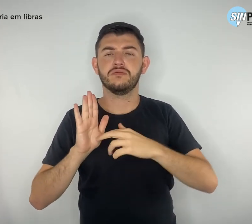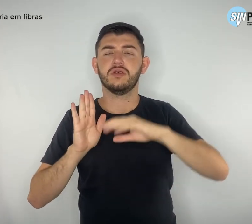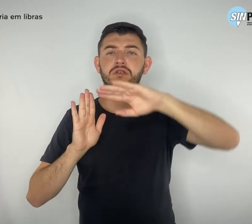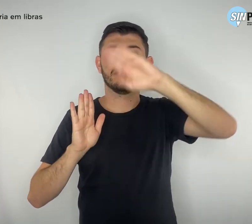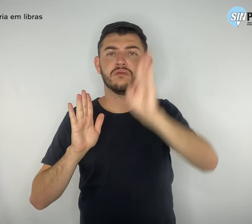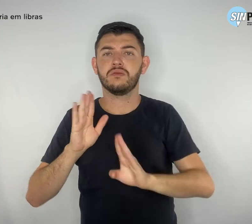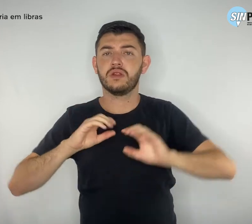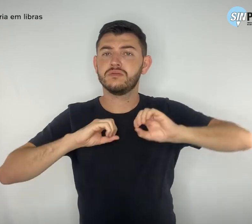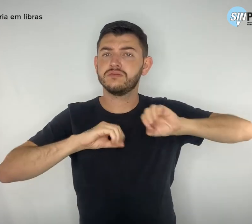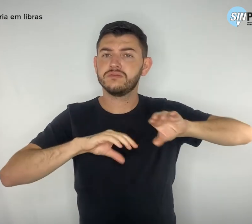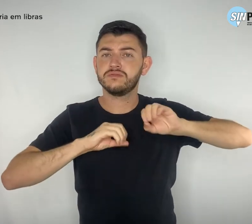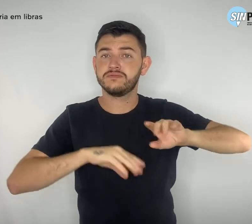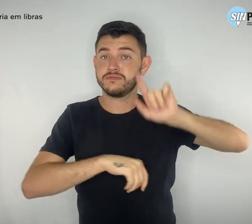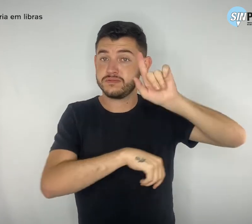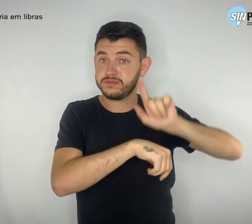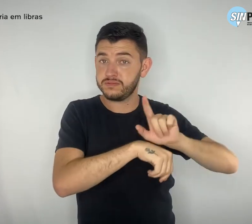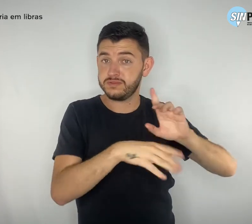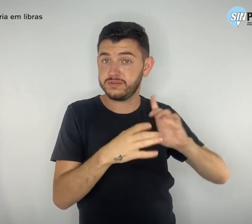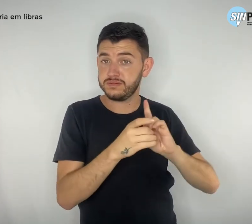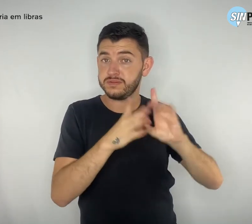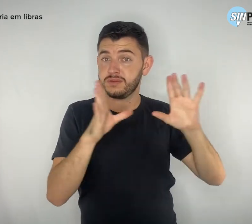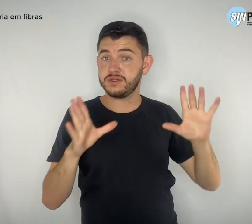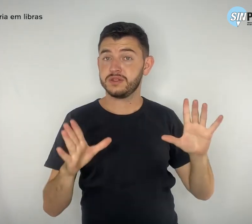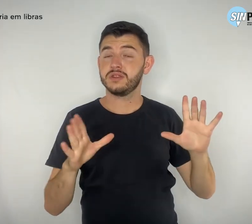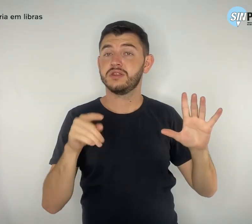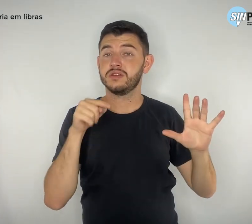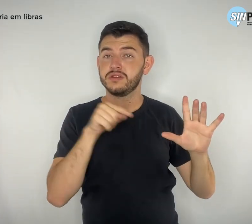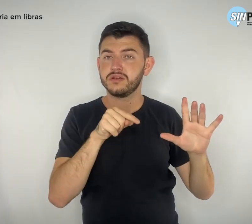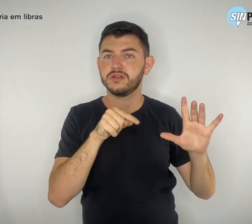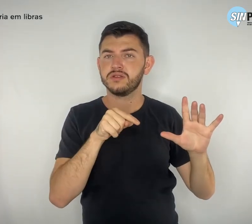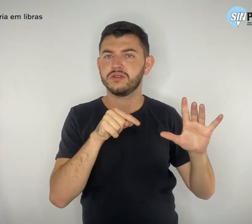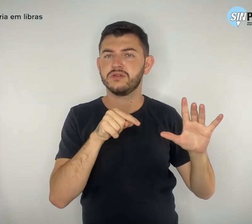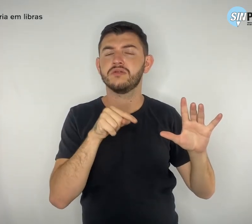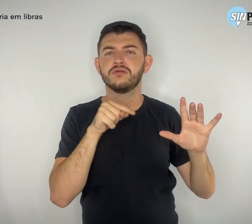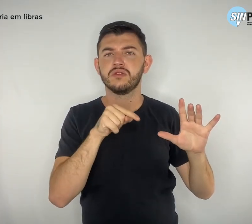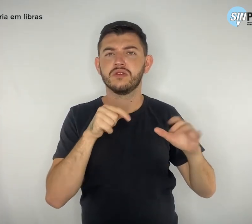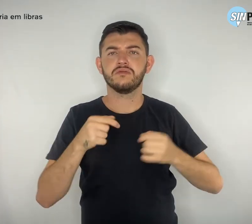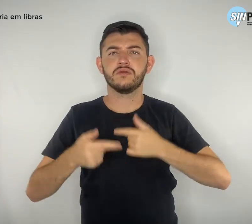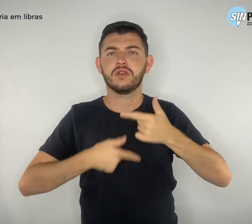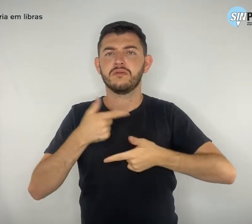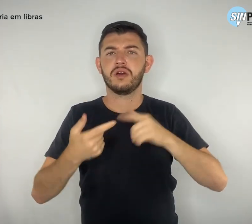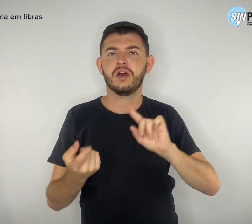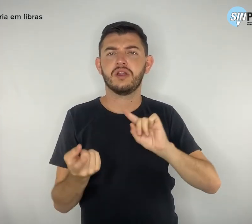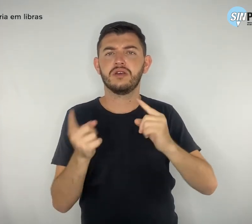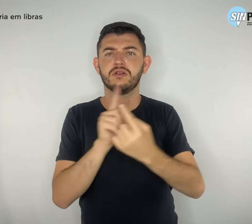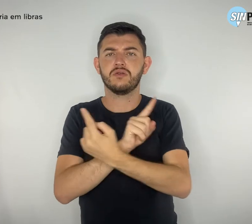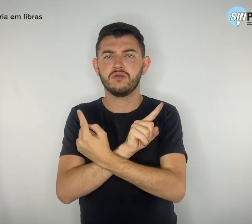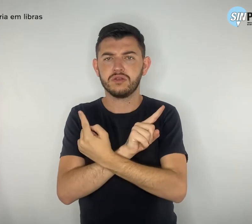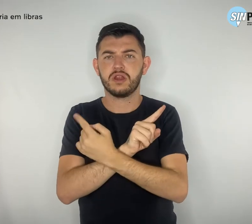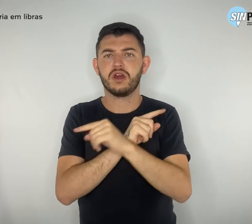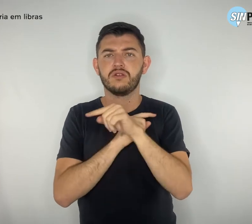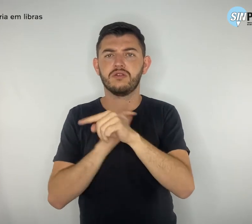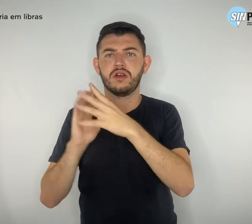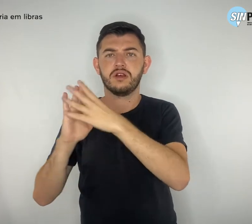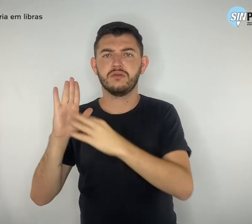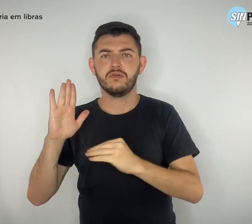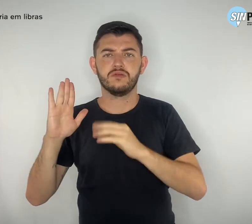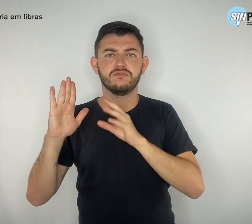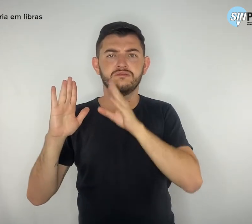a gestão democrática caminha no rumo inverso de modelos autoritários, centrados na